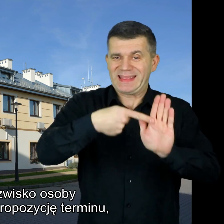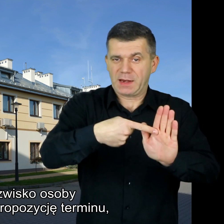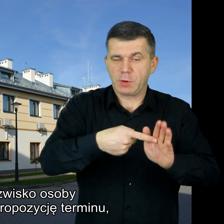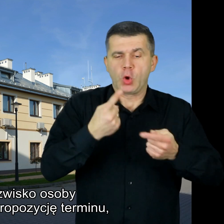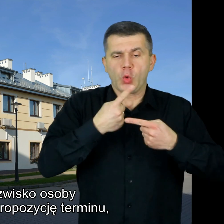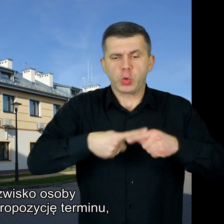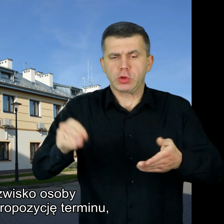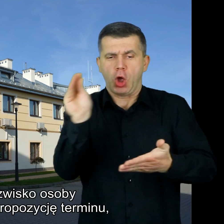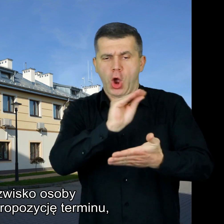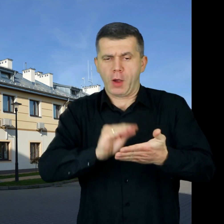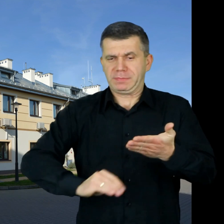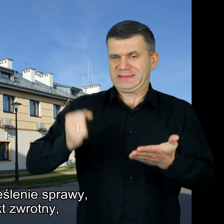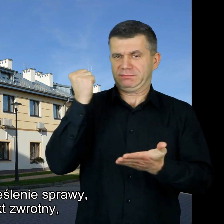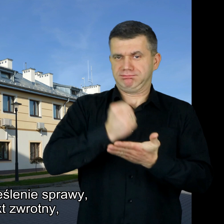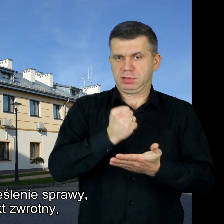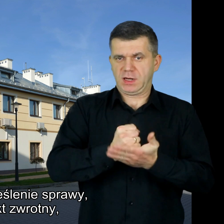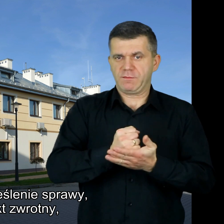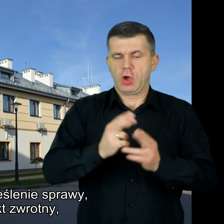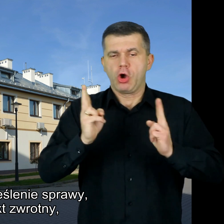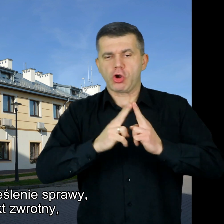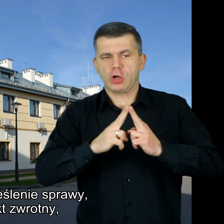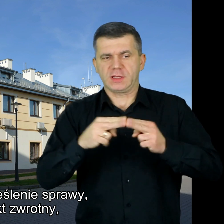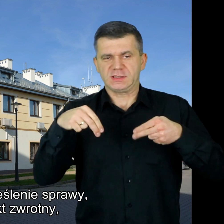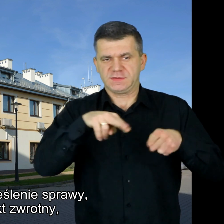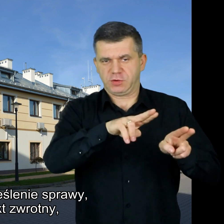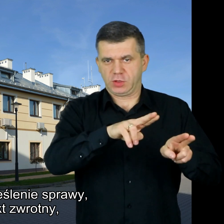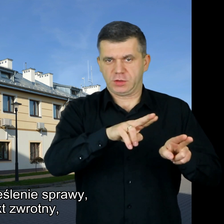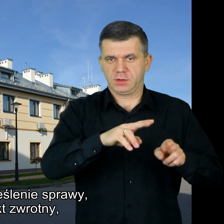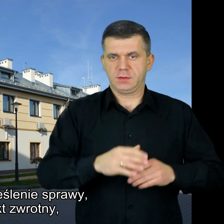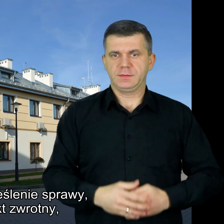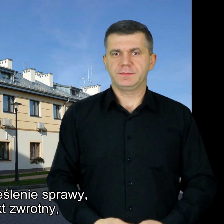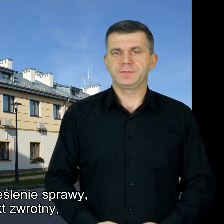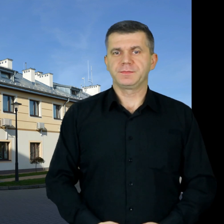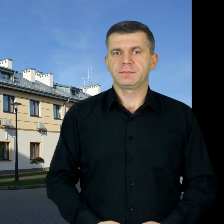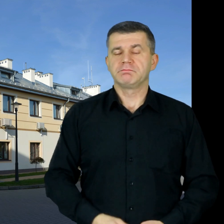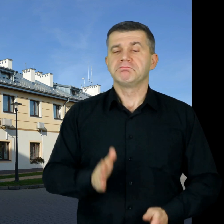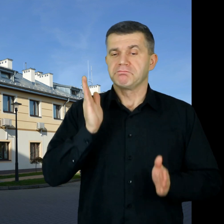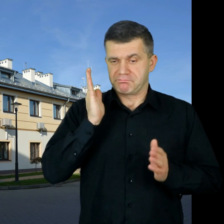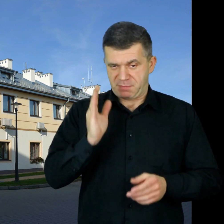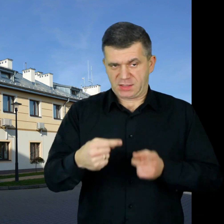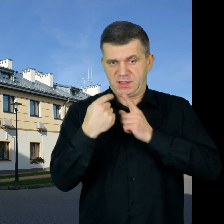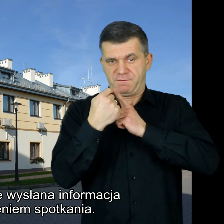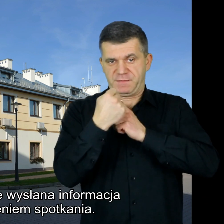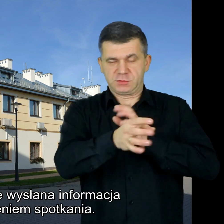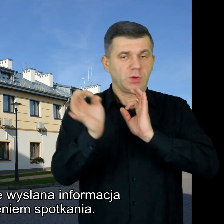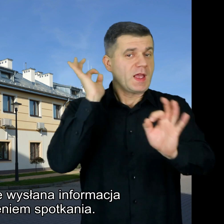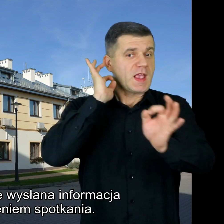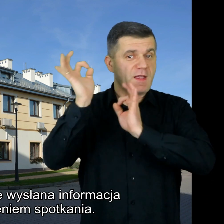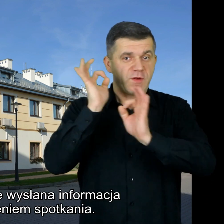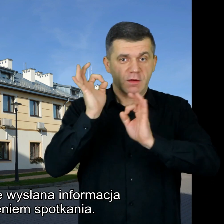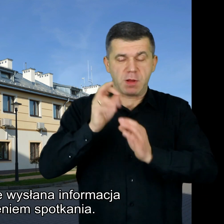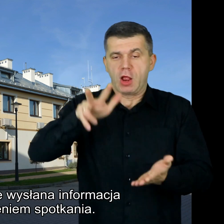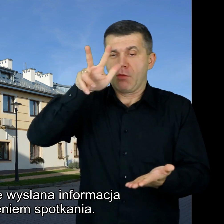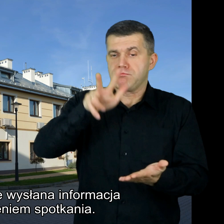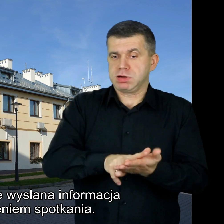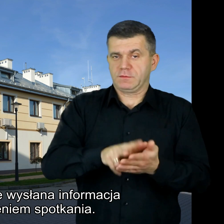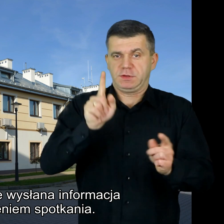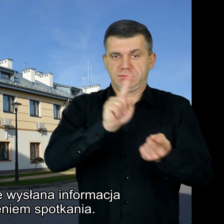propozycje terminu, krótkie określenie sprawy, kontakt zwrotny Na który zostanie wysłana informacja z